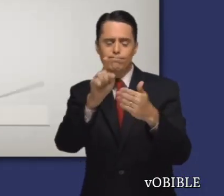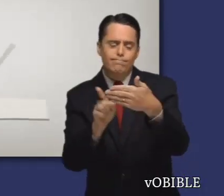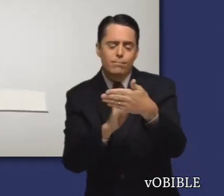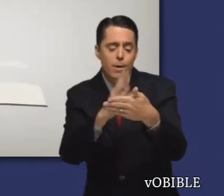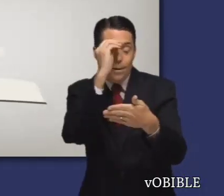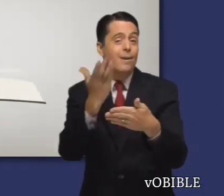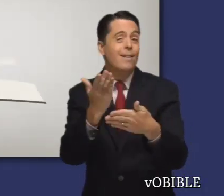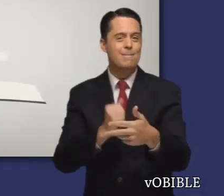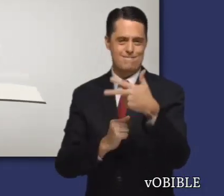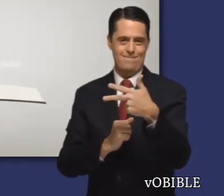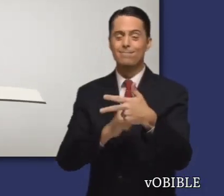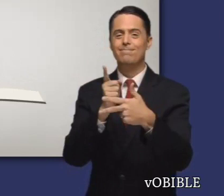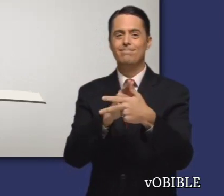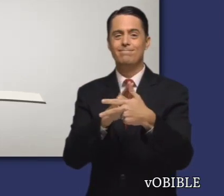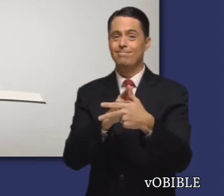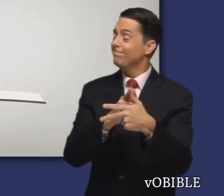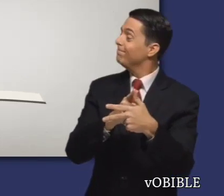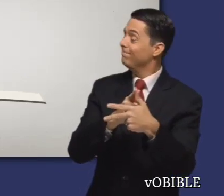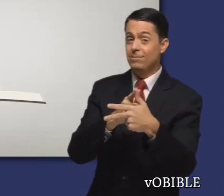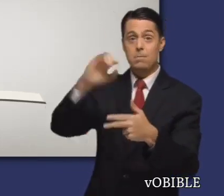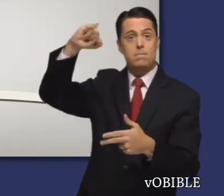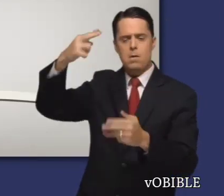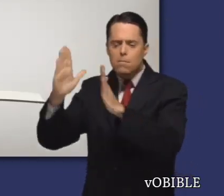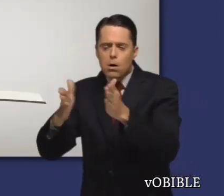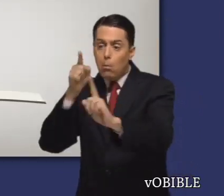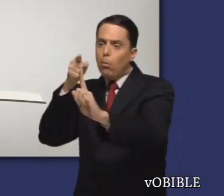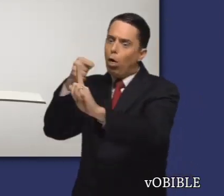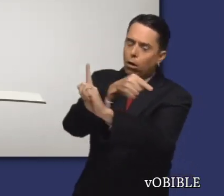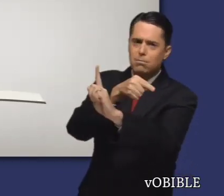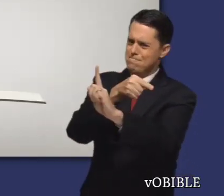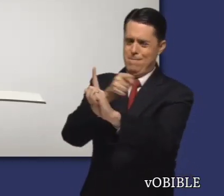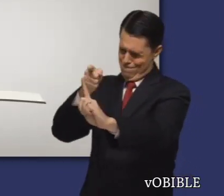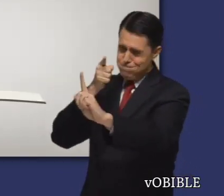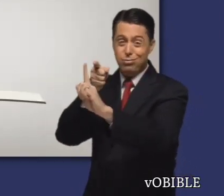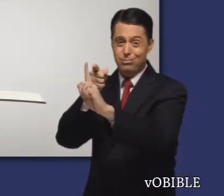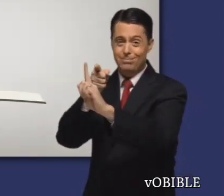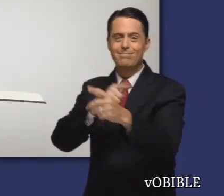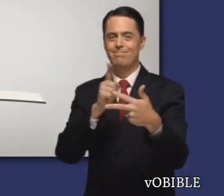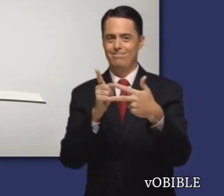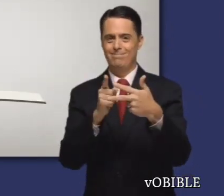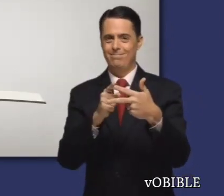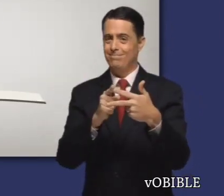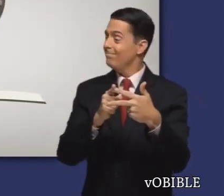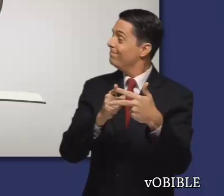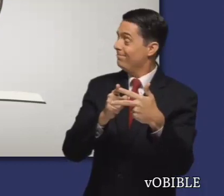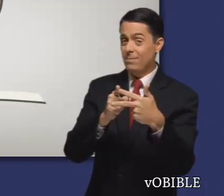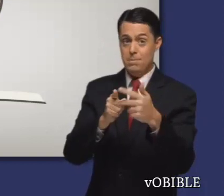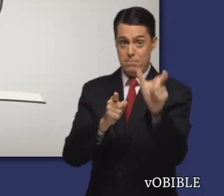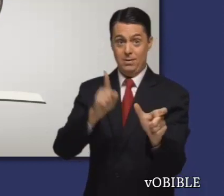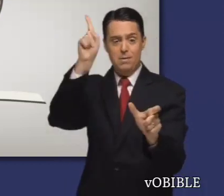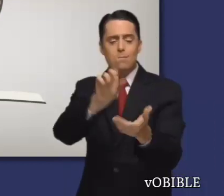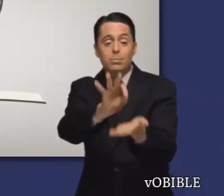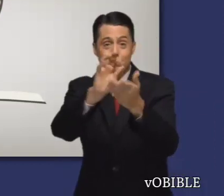Cuando estudie el libro de Zacarías, fíjese en que nada puede impedir que Jehová cumpla su propósito. en